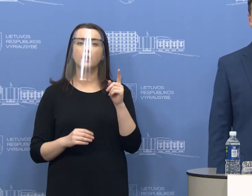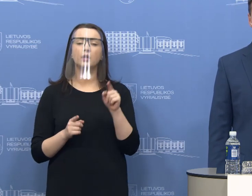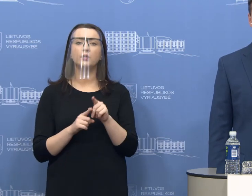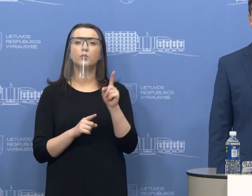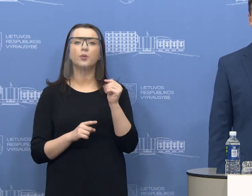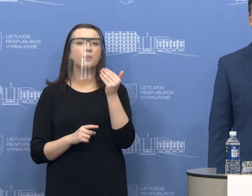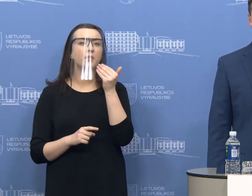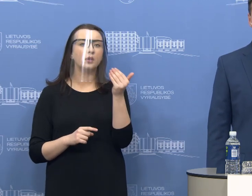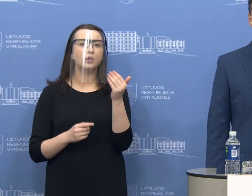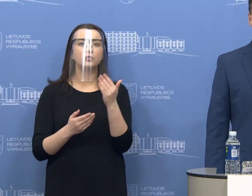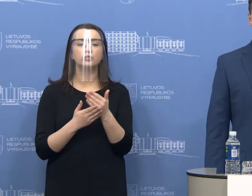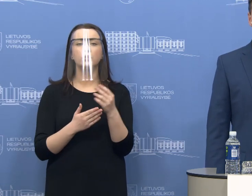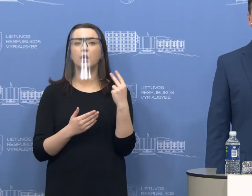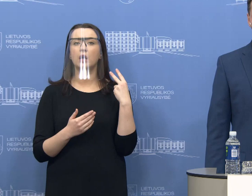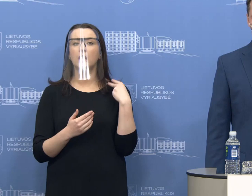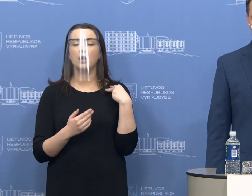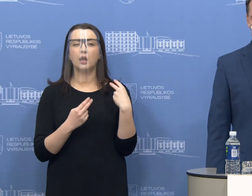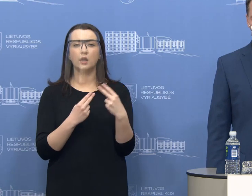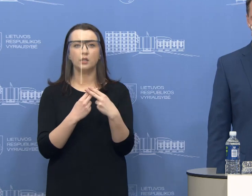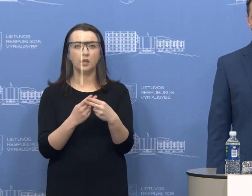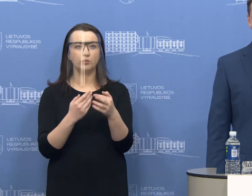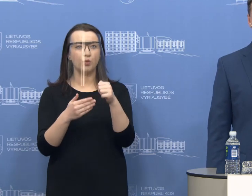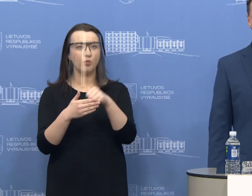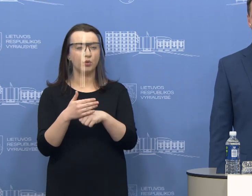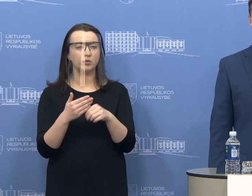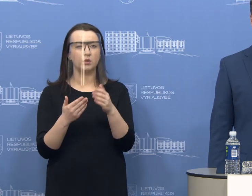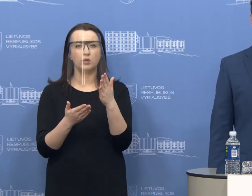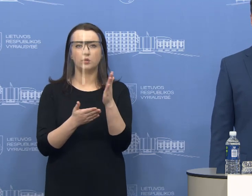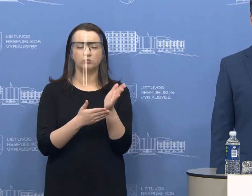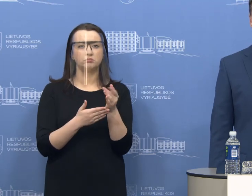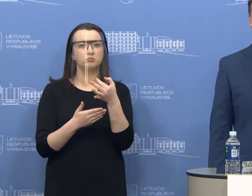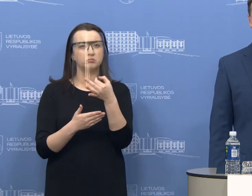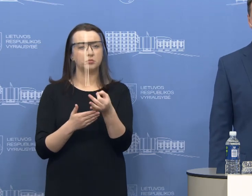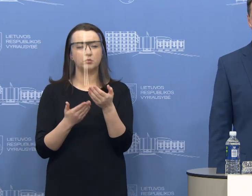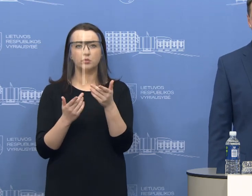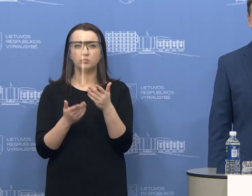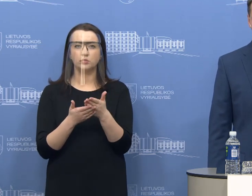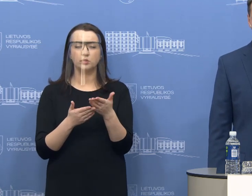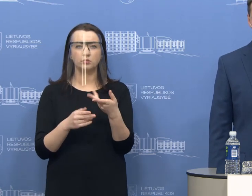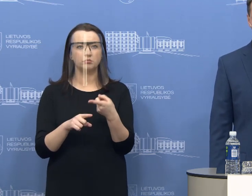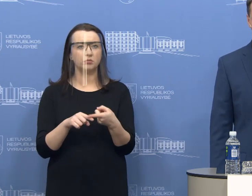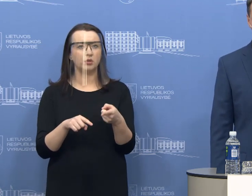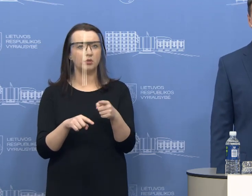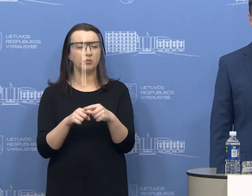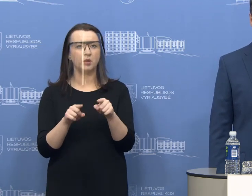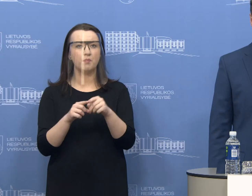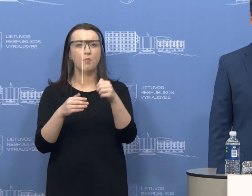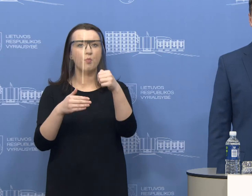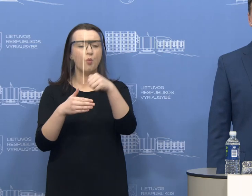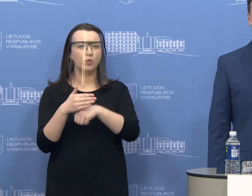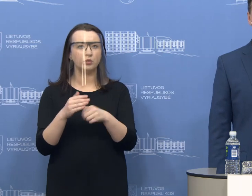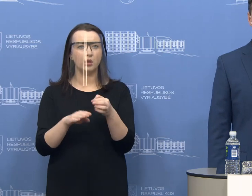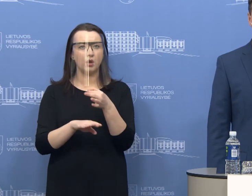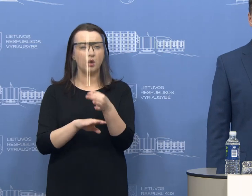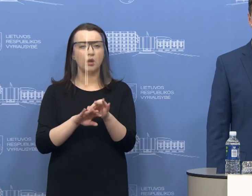apie areštą kalbėti? Na, areštas tai yra jau tikrai kraštutinė priemonė ir čia jau labiau baudžiamoja atsakomybė.